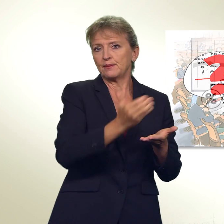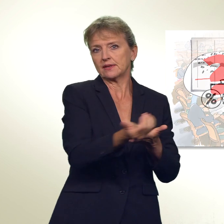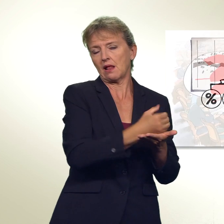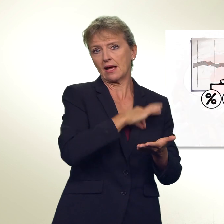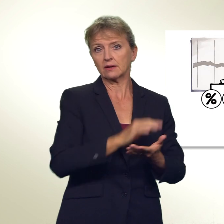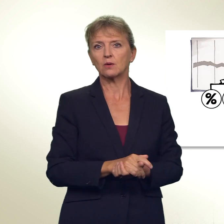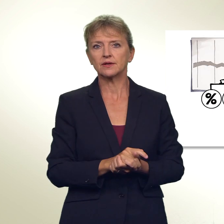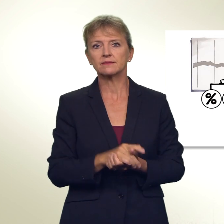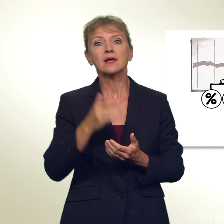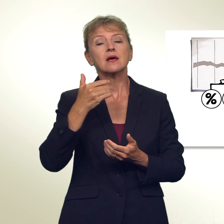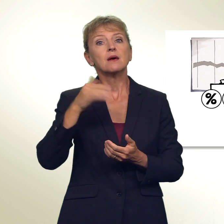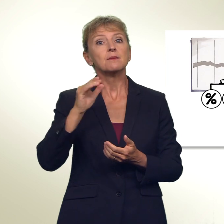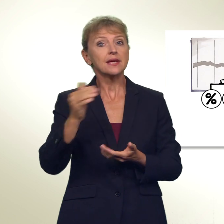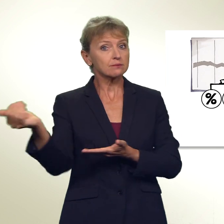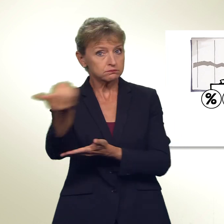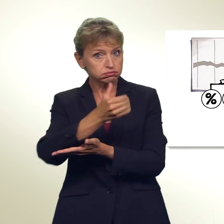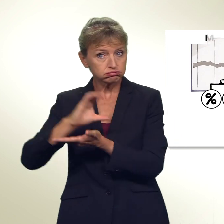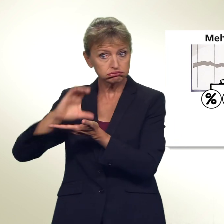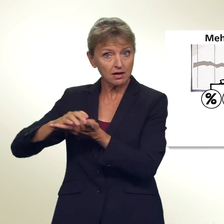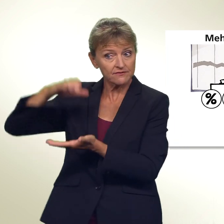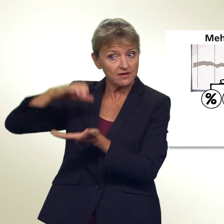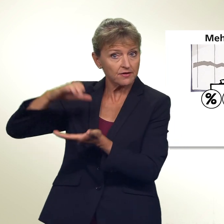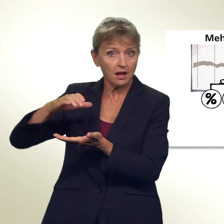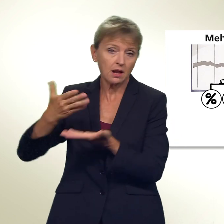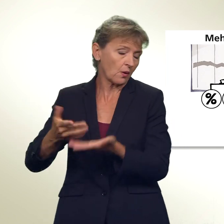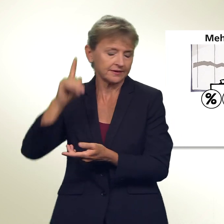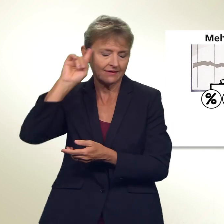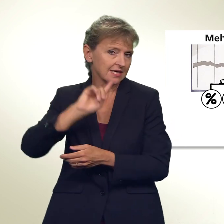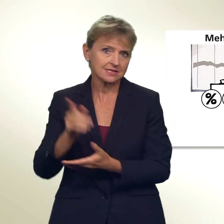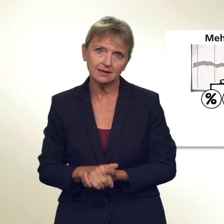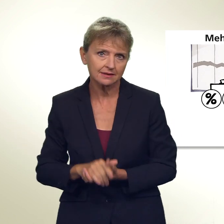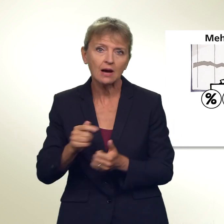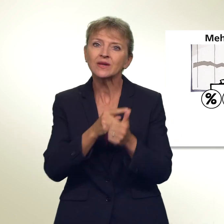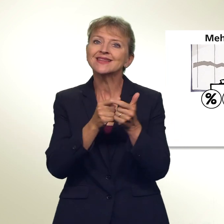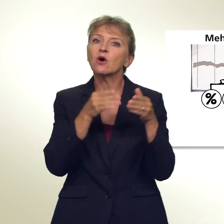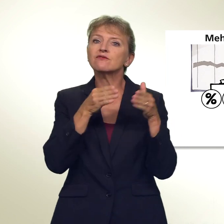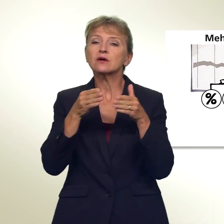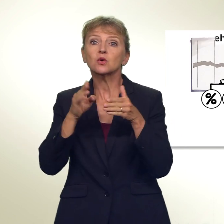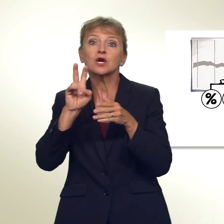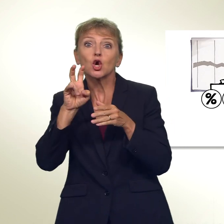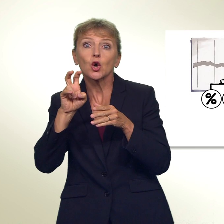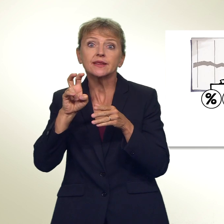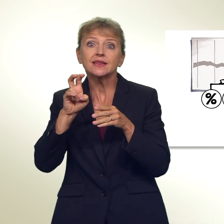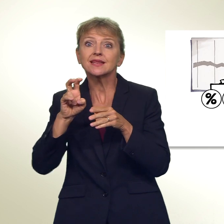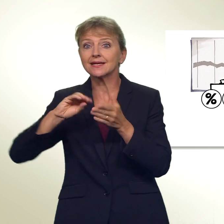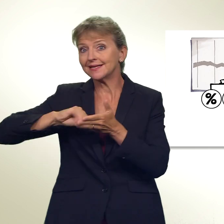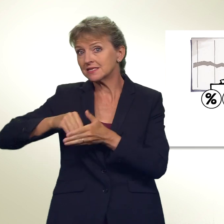Mehrertrag der höheren Besteuerung lässt sich heute also nicht abschätzen. Auch weitere Faktoren könnten den Effekt der Initiative beeinflussen.